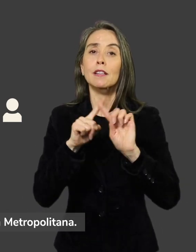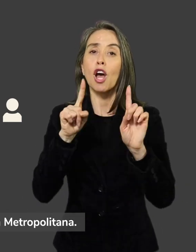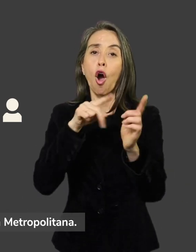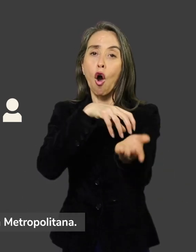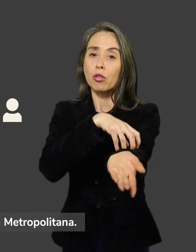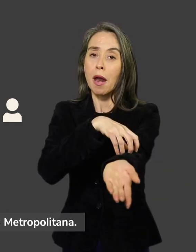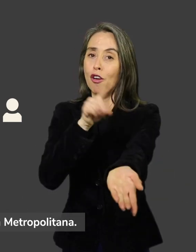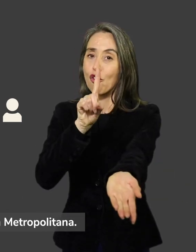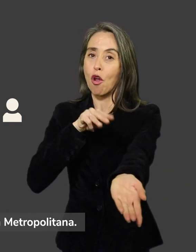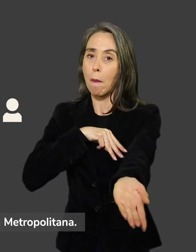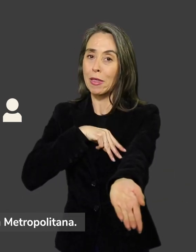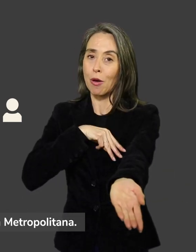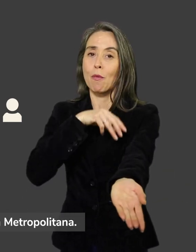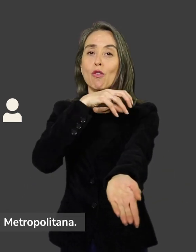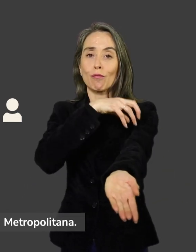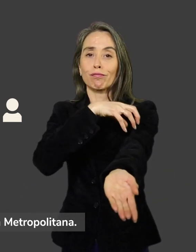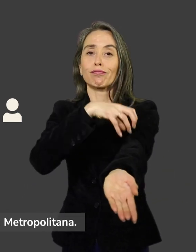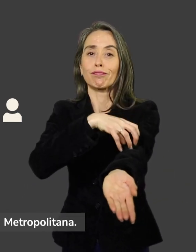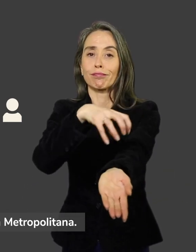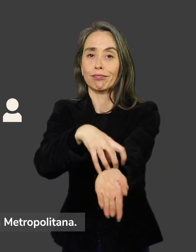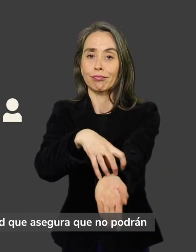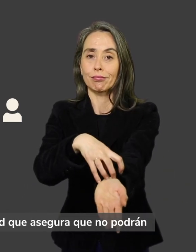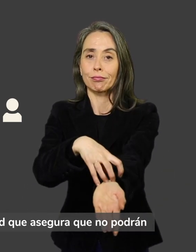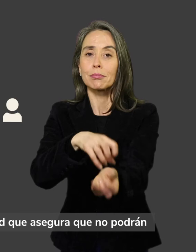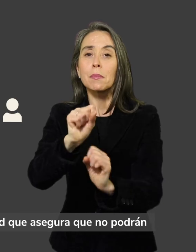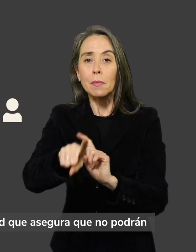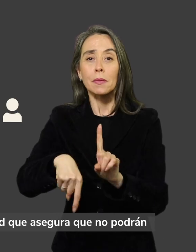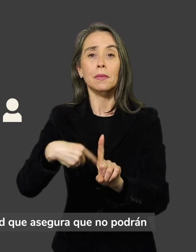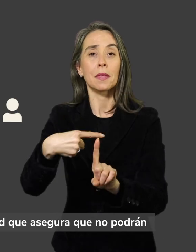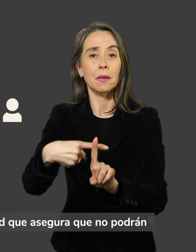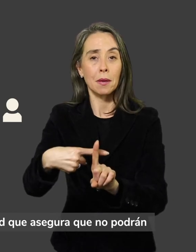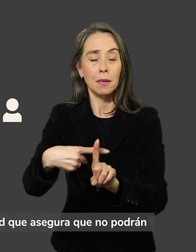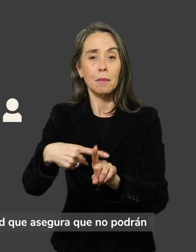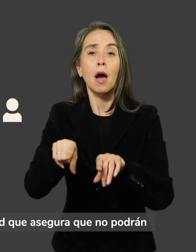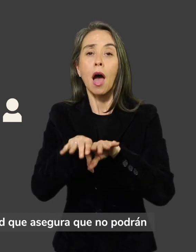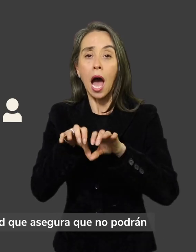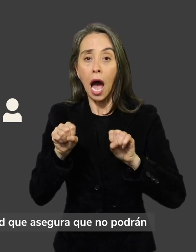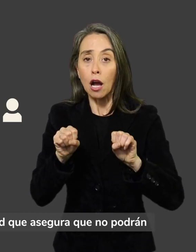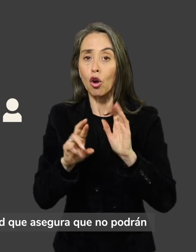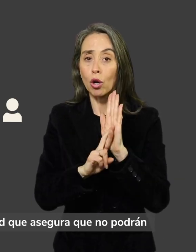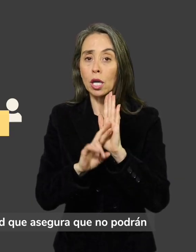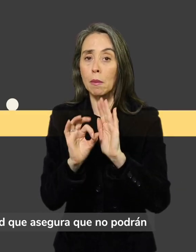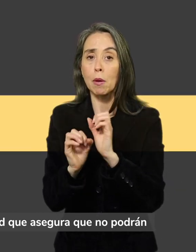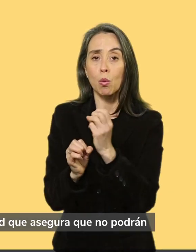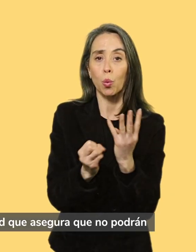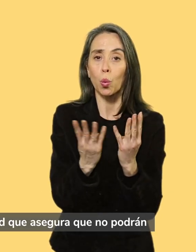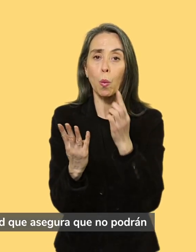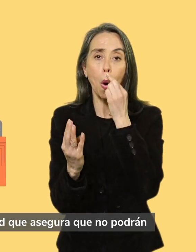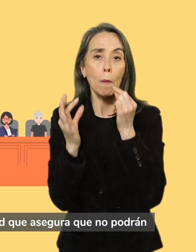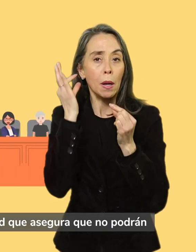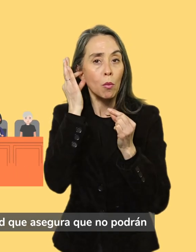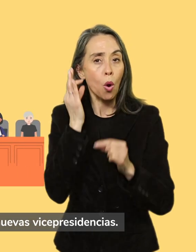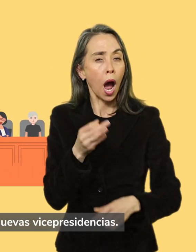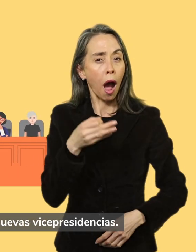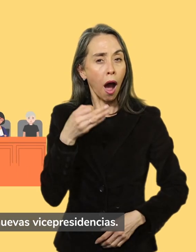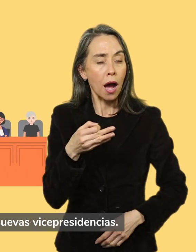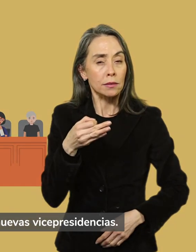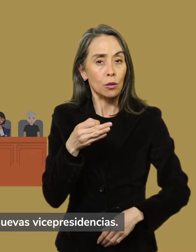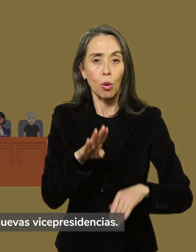región metropolitana. Además, se acordó una regla de paridad que asegura que no podrán haber más de tres